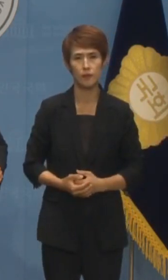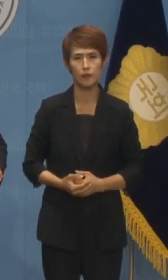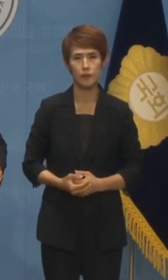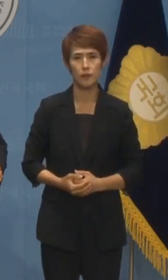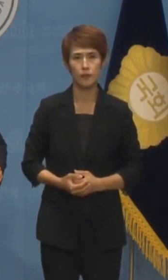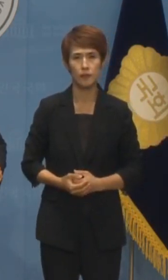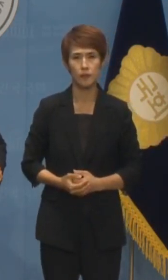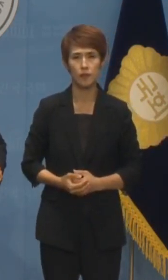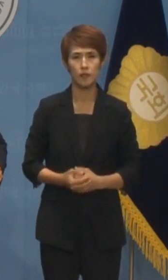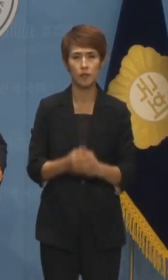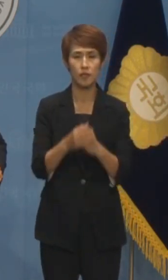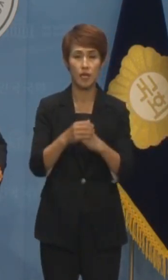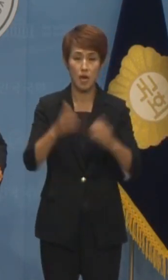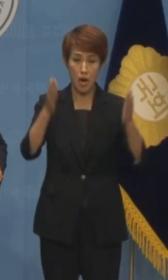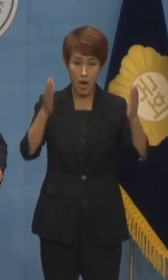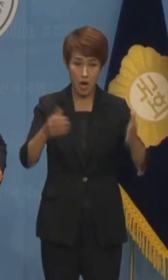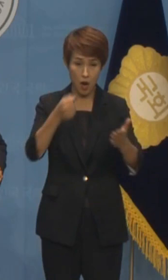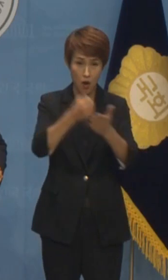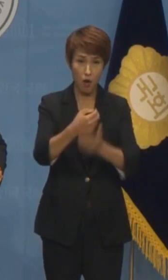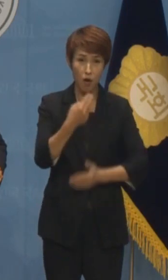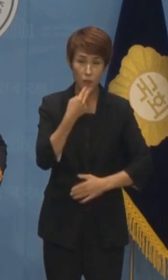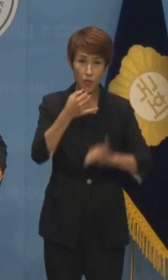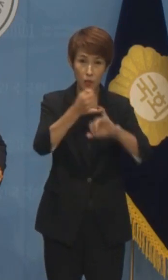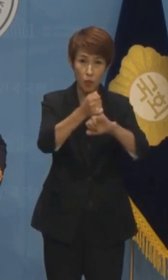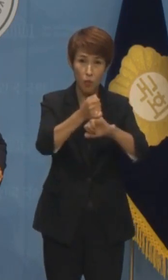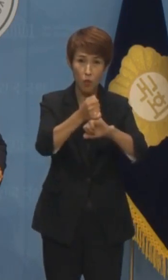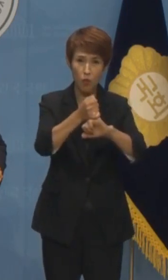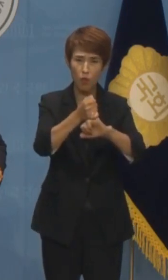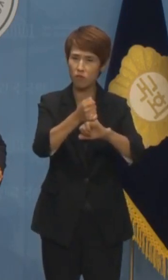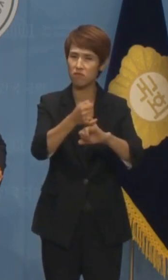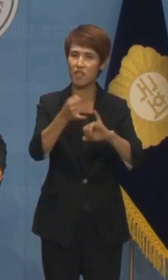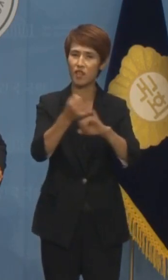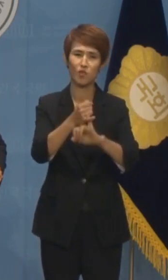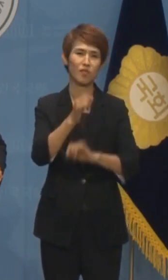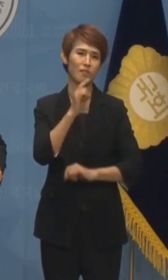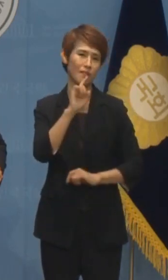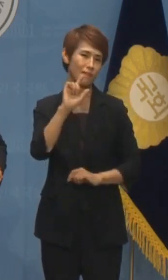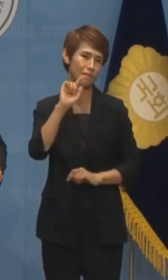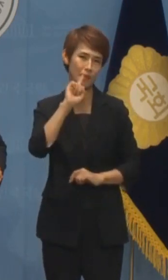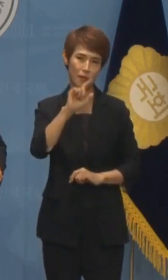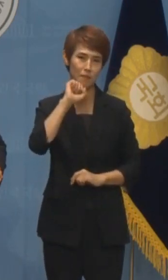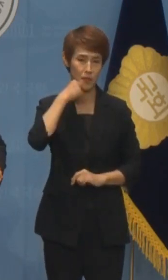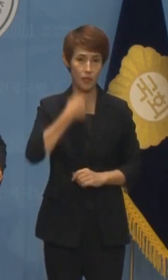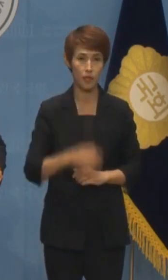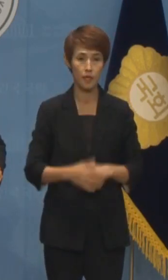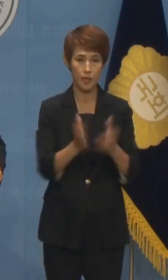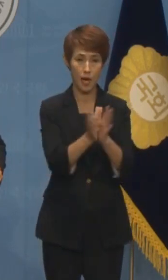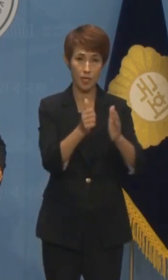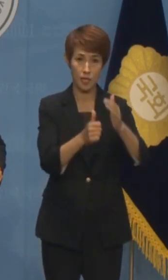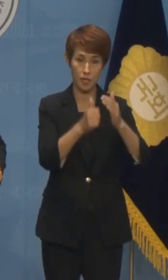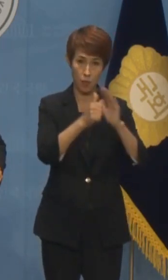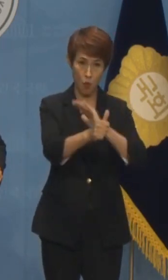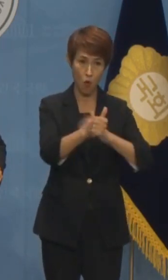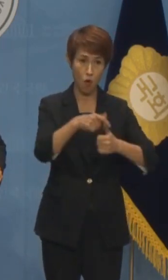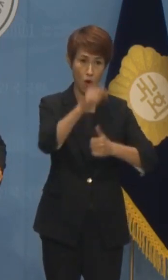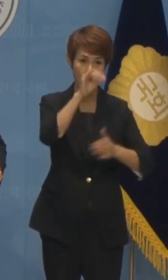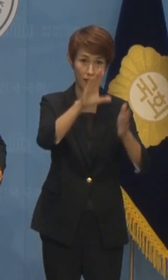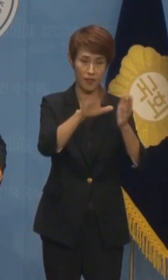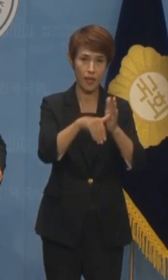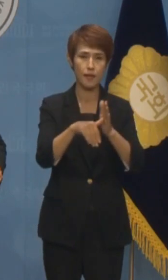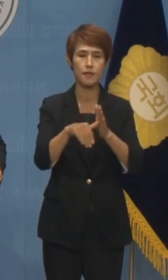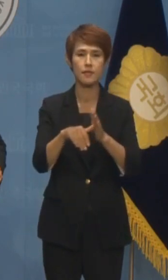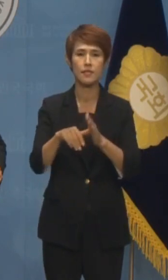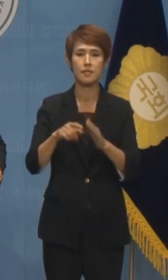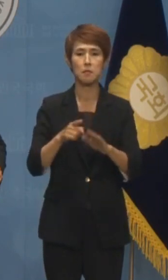기한이 없는 약속은 약속이 아닙니다. 당대표가 되면 제3자 추천 최상병 특험법을